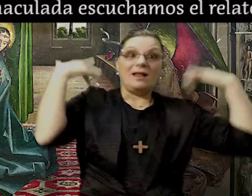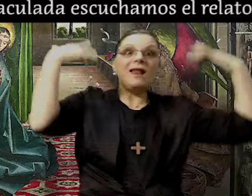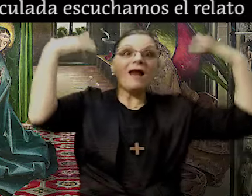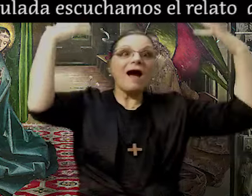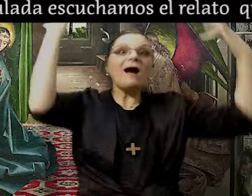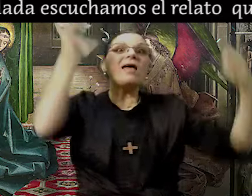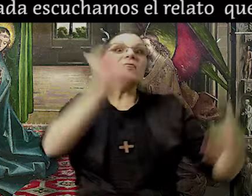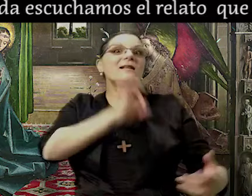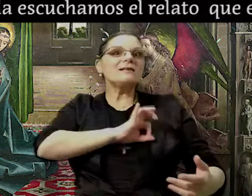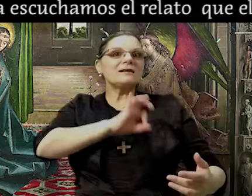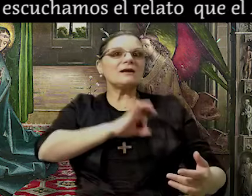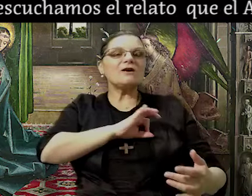dirige a María.